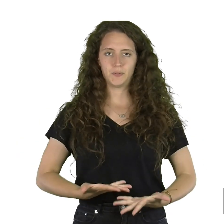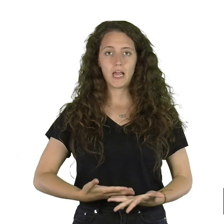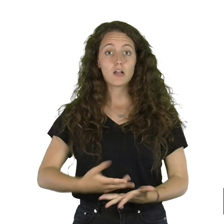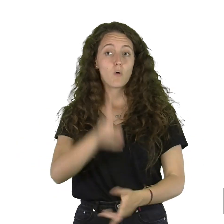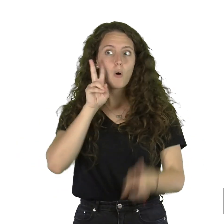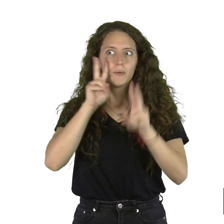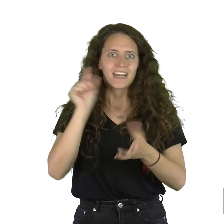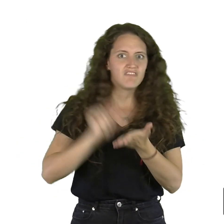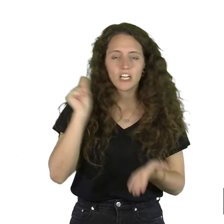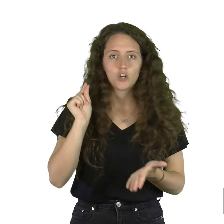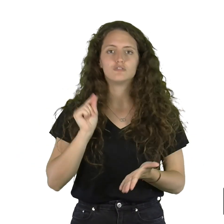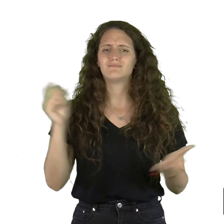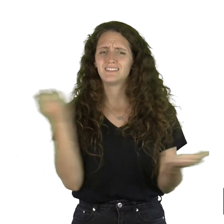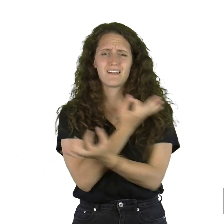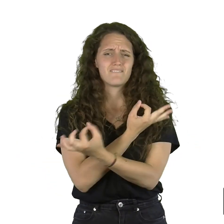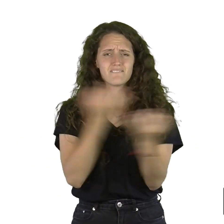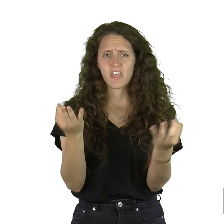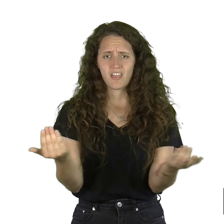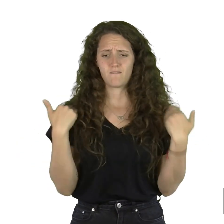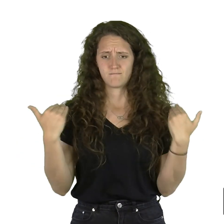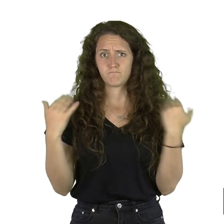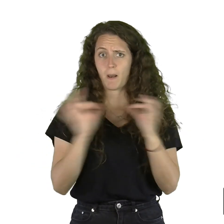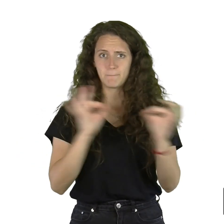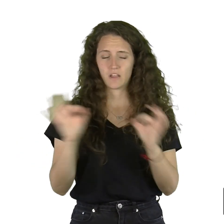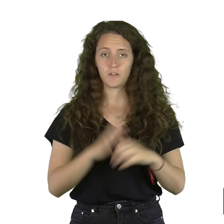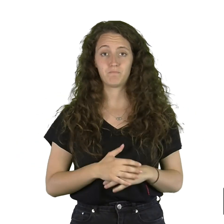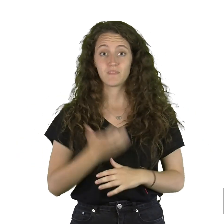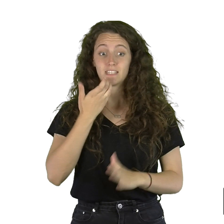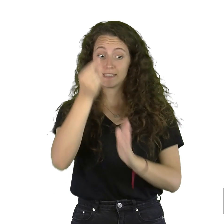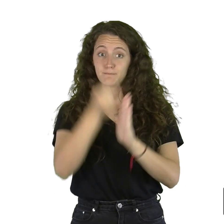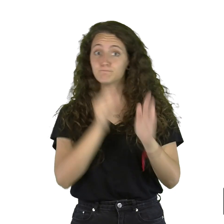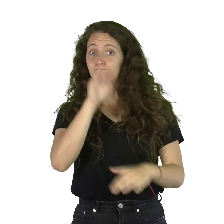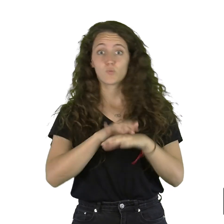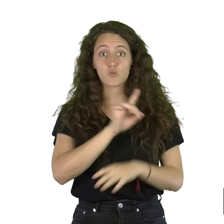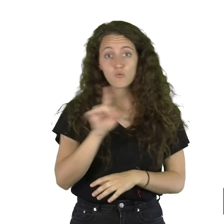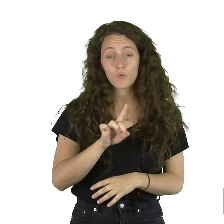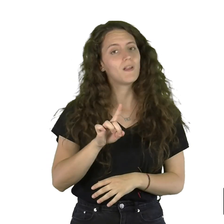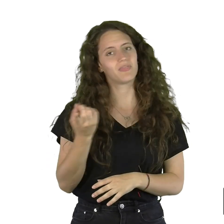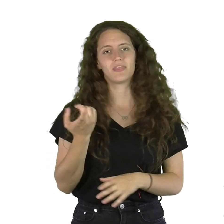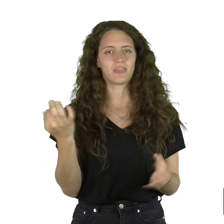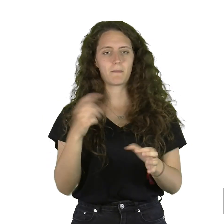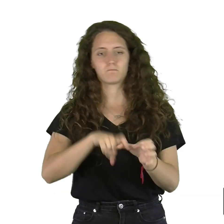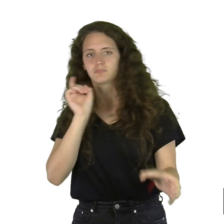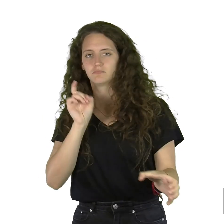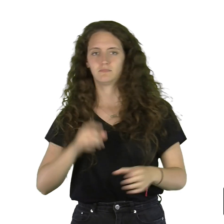reflejos y excelente preparación física Quien no reúna estos requisitos no debe participar